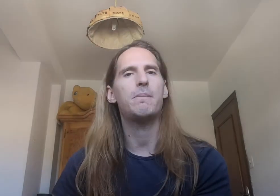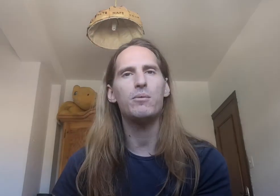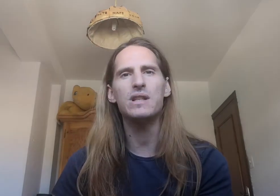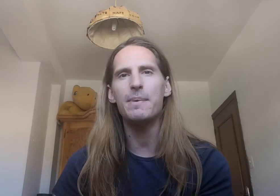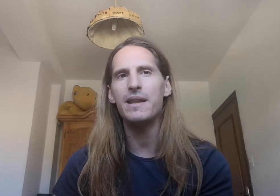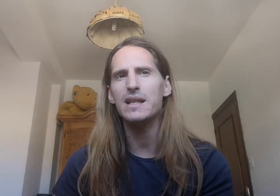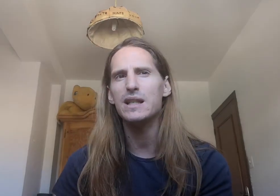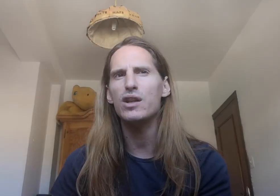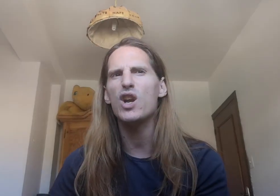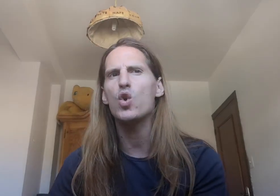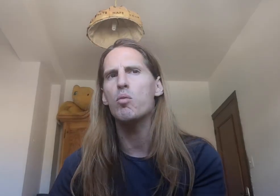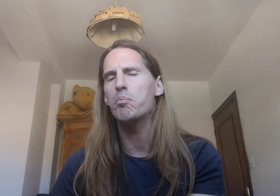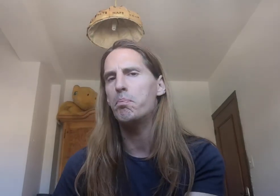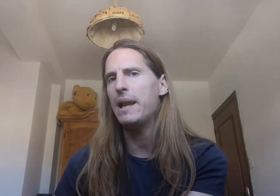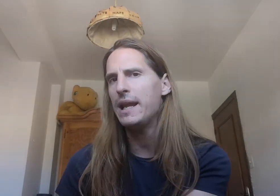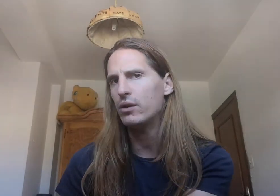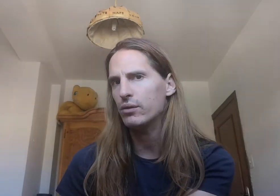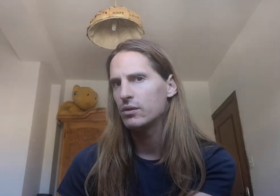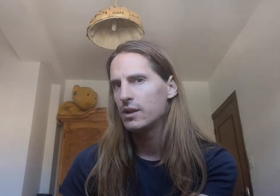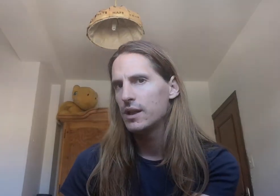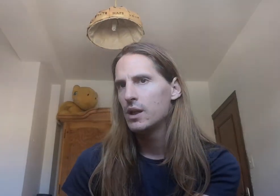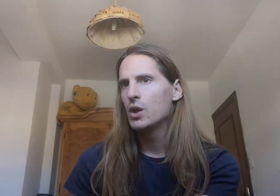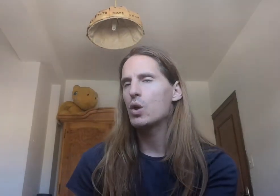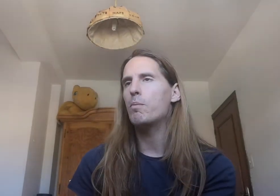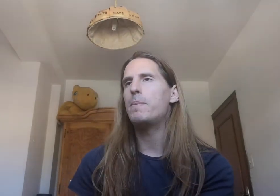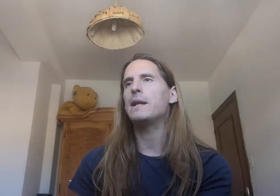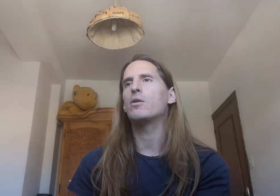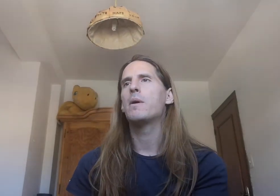Vamos a aprender el signo de completo Completo